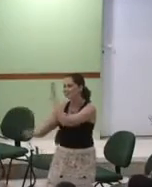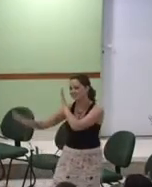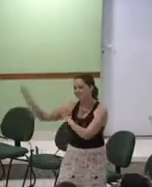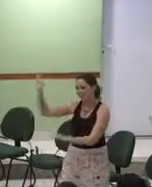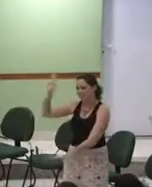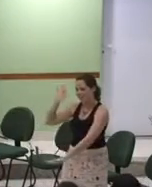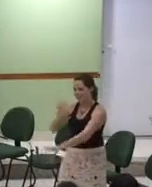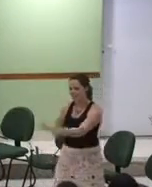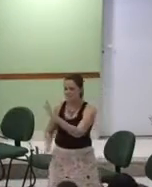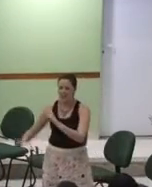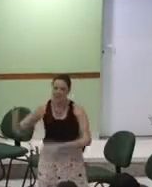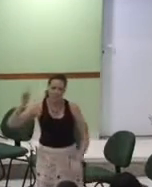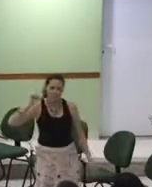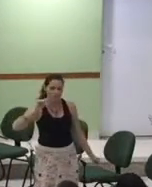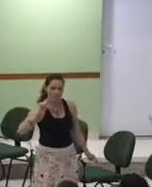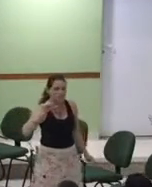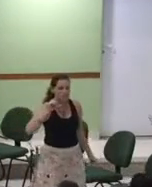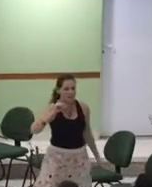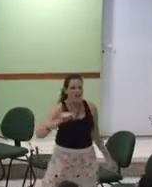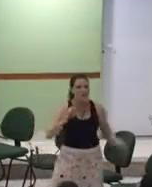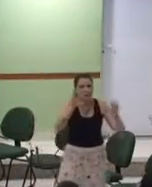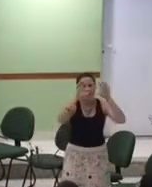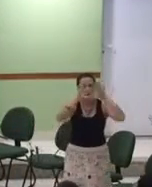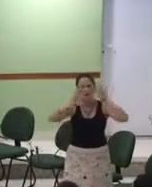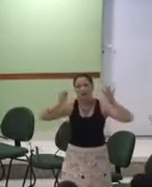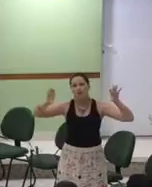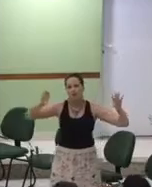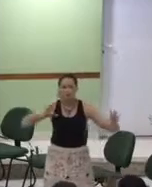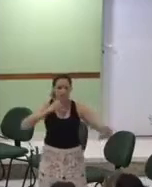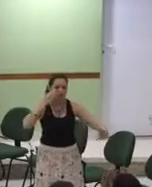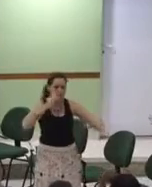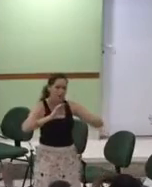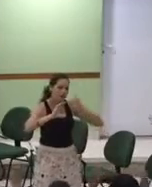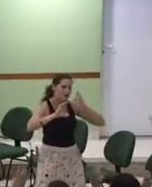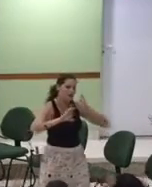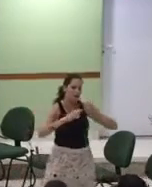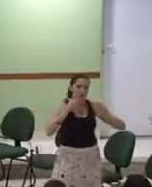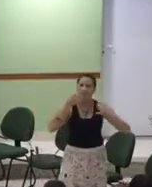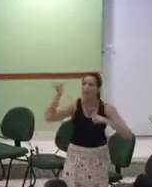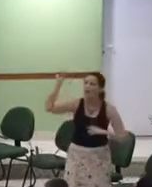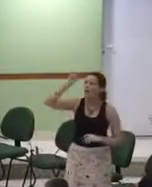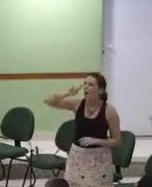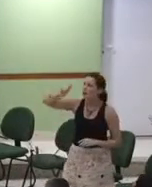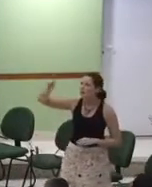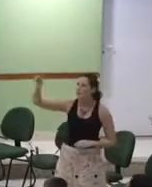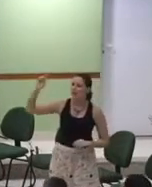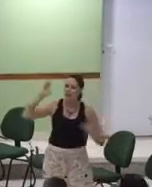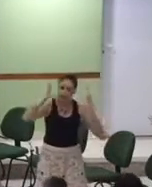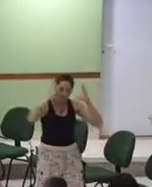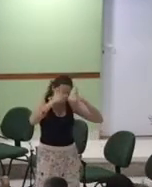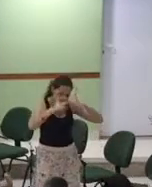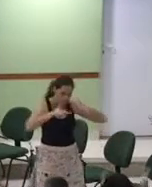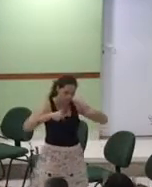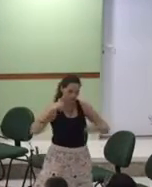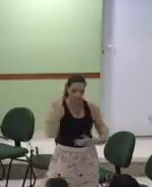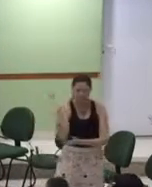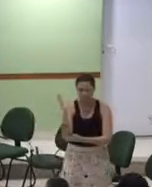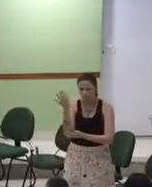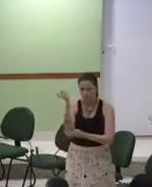a salve do céu perdão para ti as ferras do campo